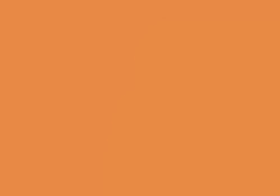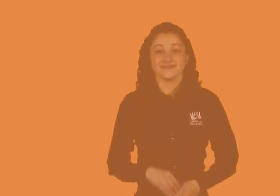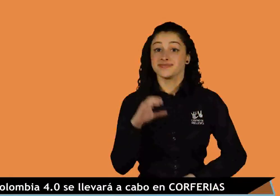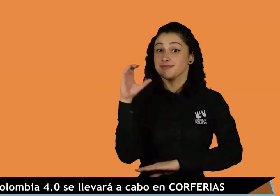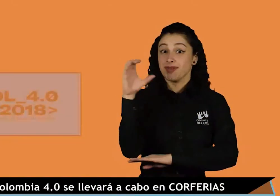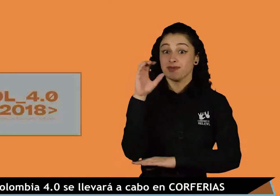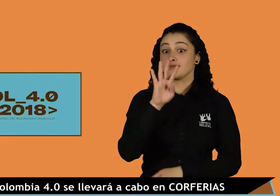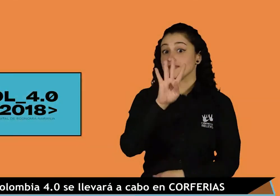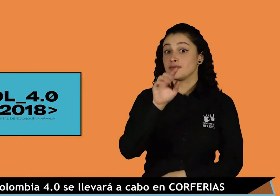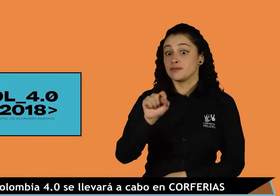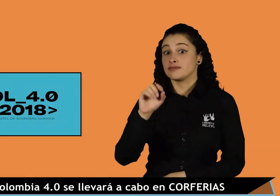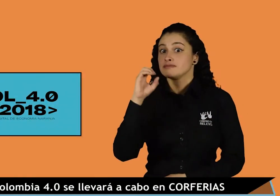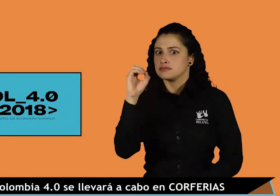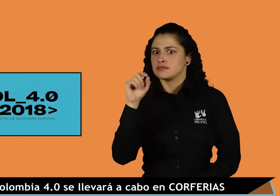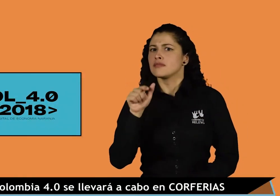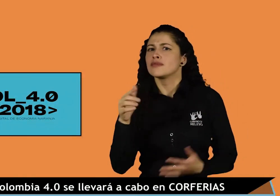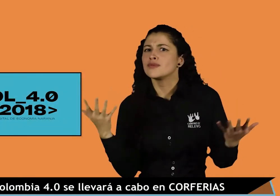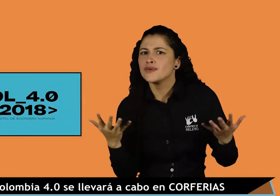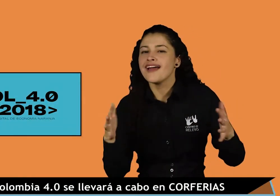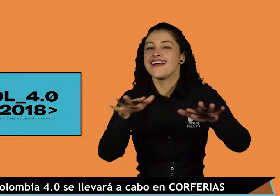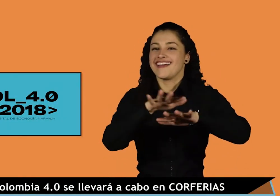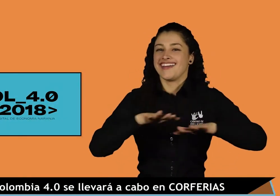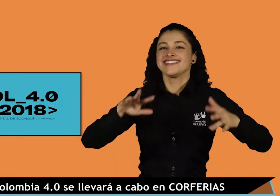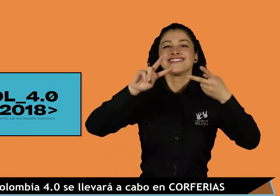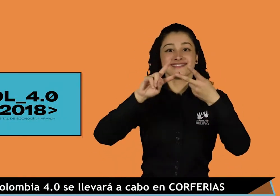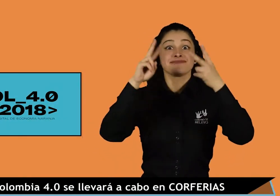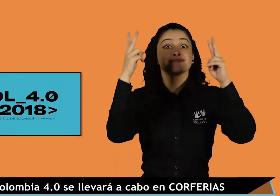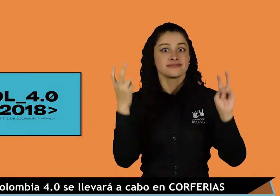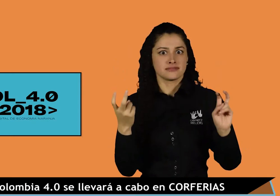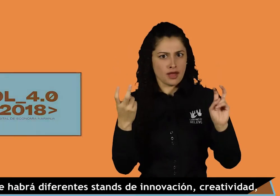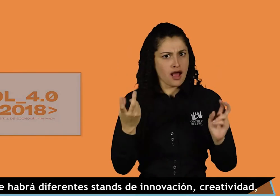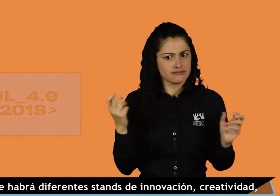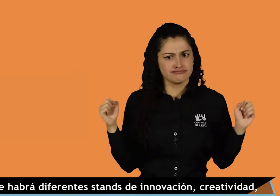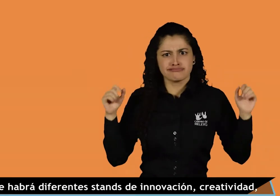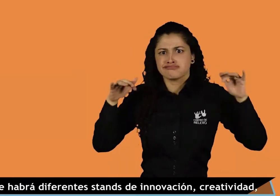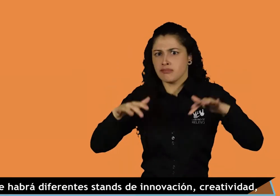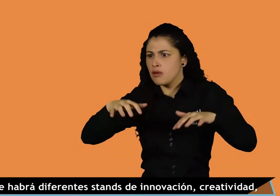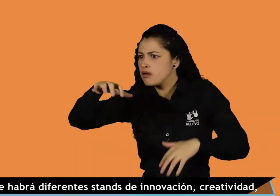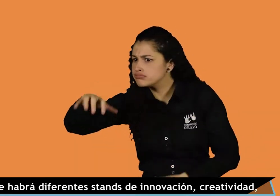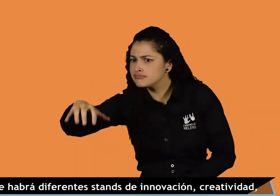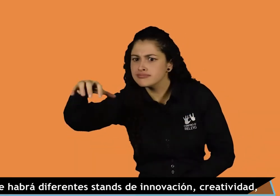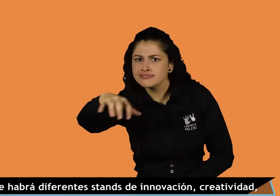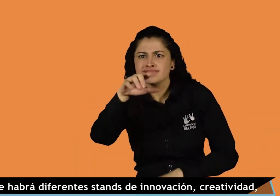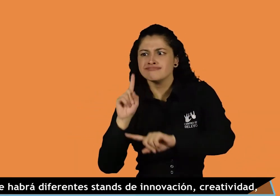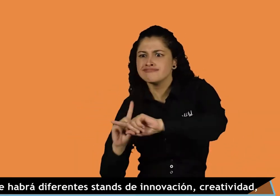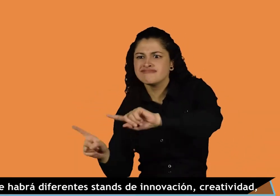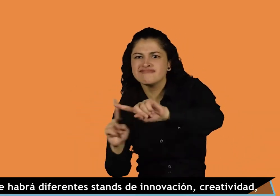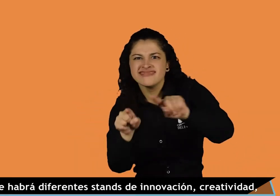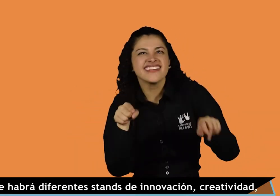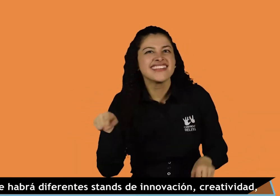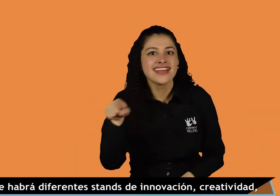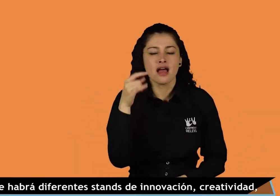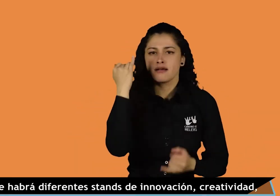Colombia 4.0 se llevará a cabo en Corferias, en donde habrá diferentes estandes de innovación, creatividad,